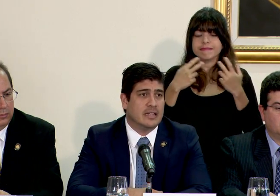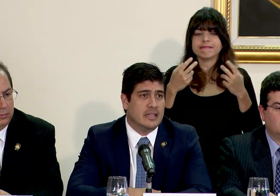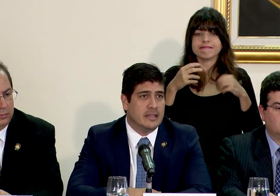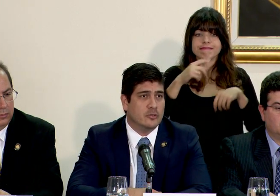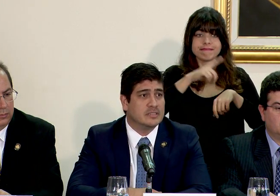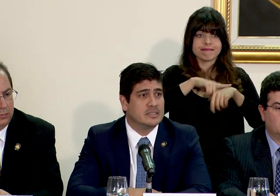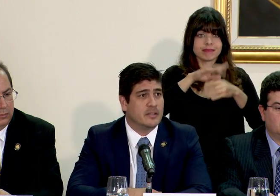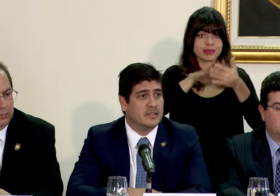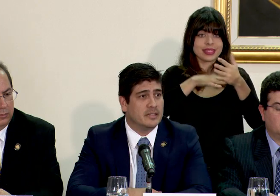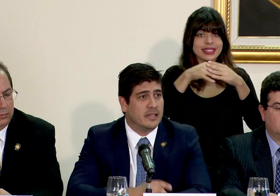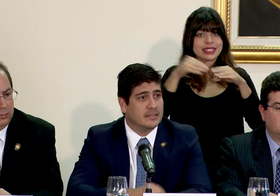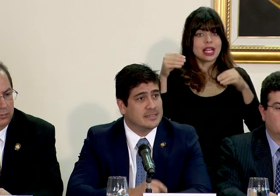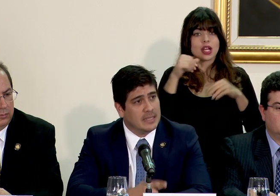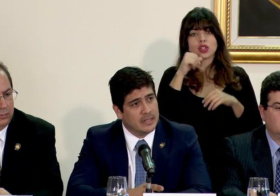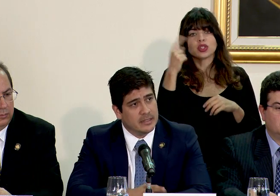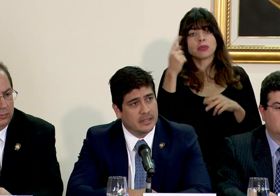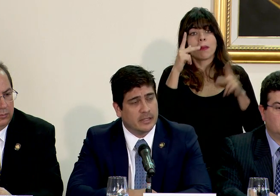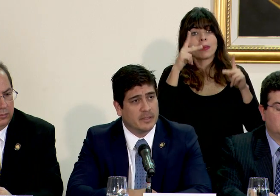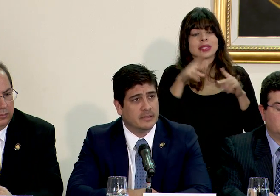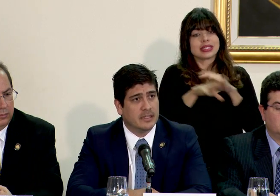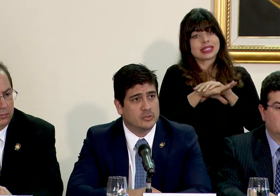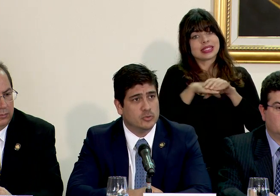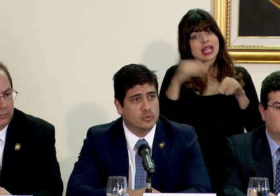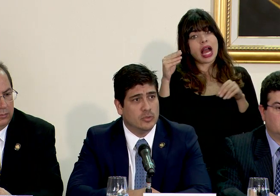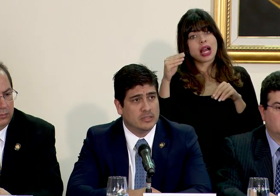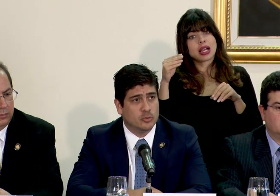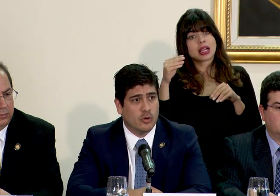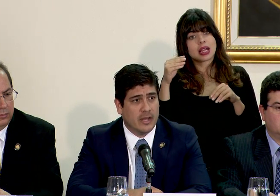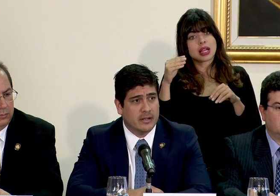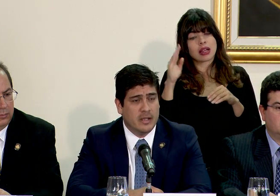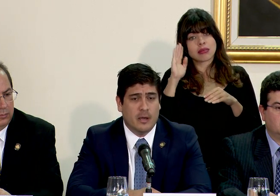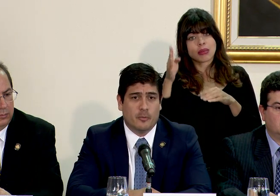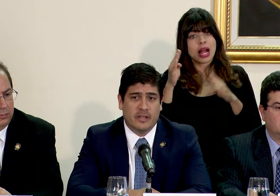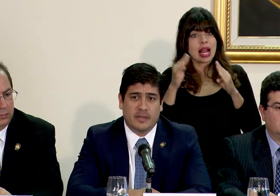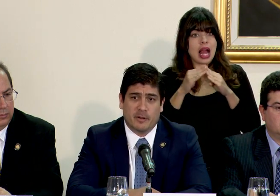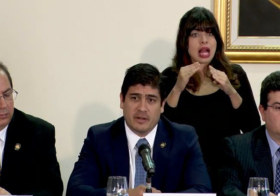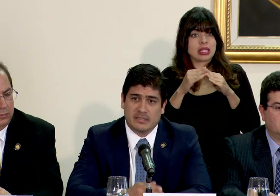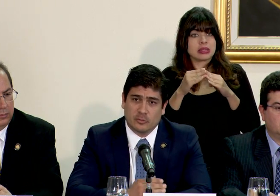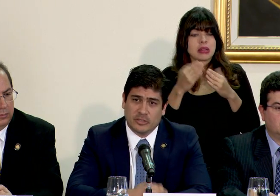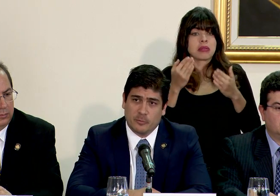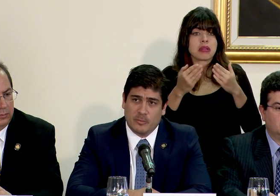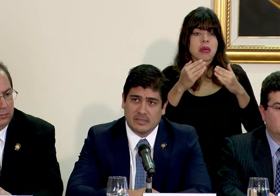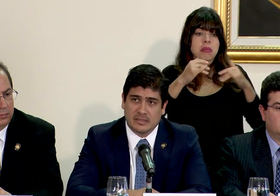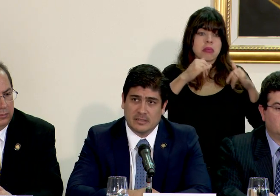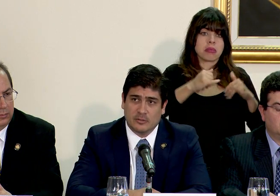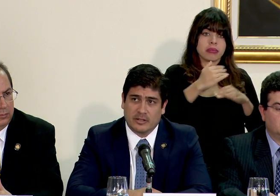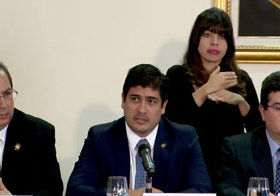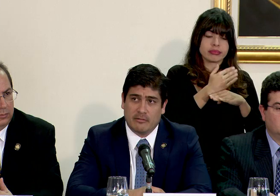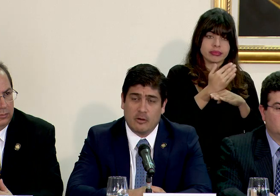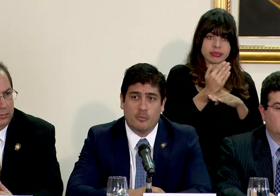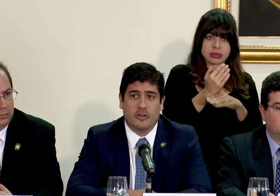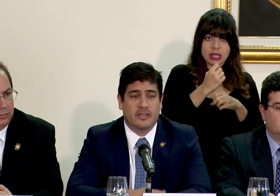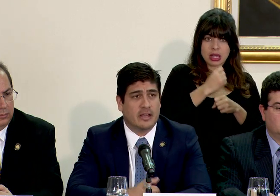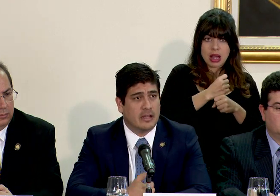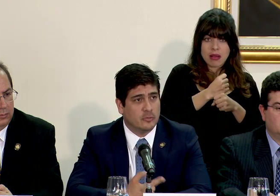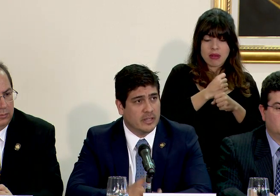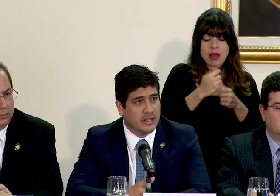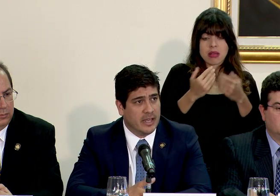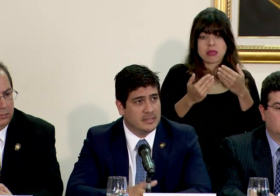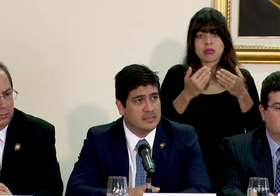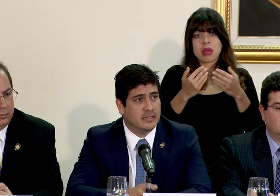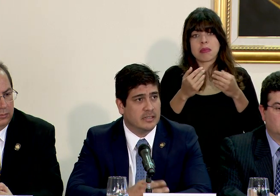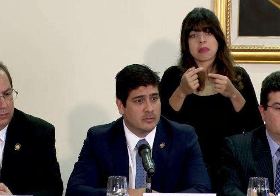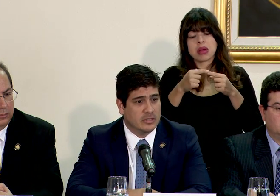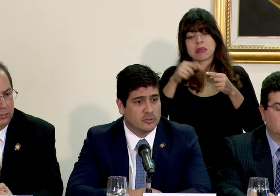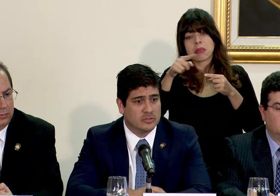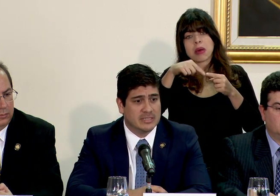horario de salida no necesariamente la gente sale directamente a su hogar, puede que permanezca un tiempo más en el lugar de trabajo, puede que haga alguna